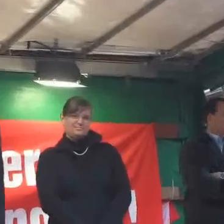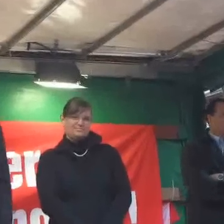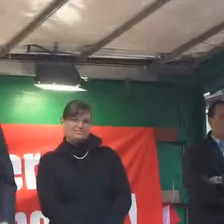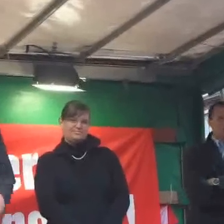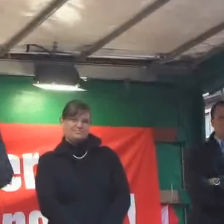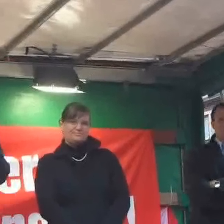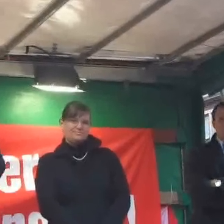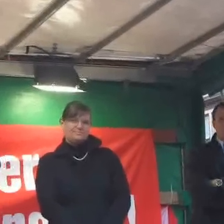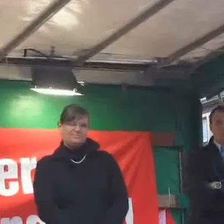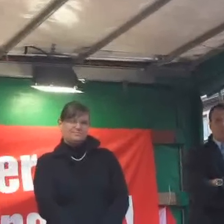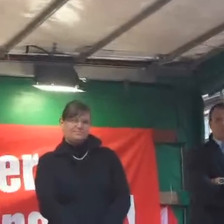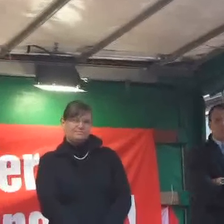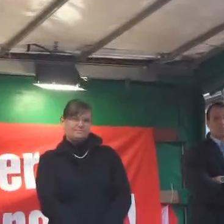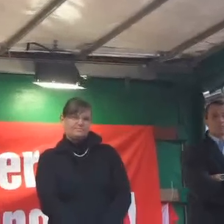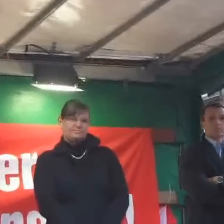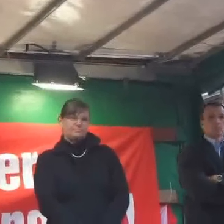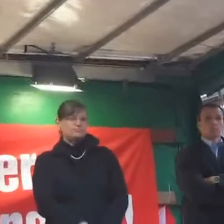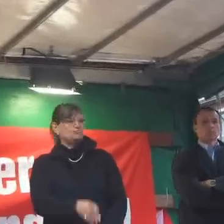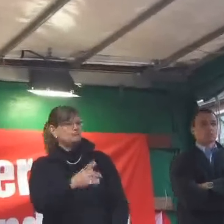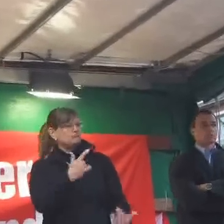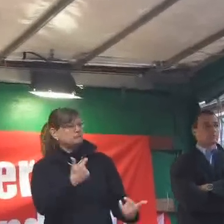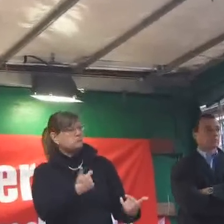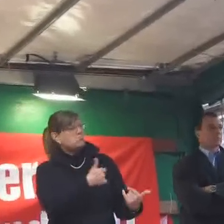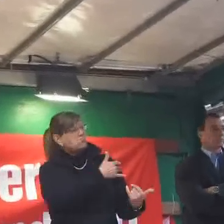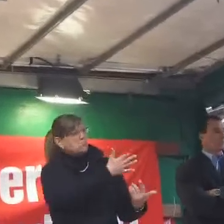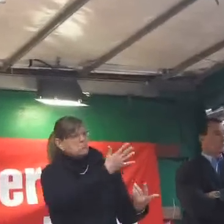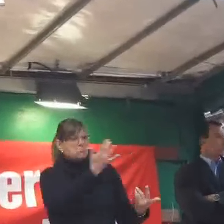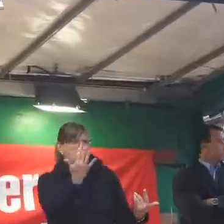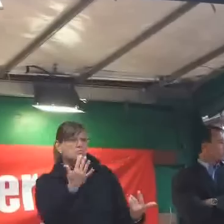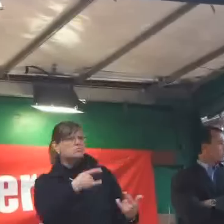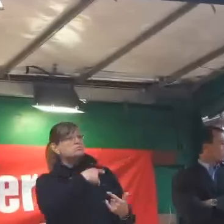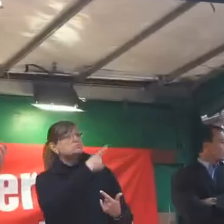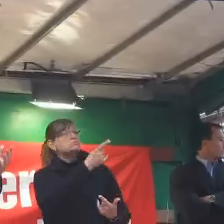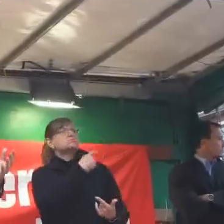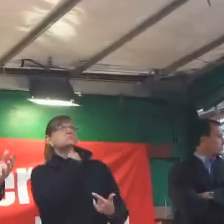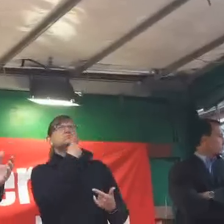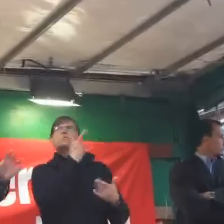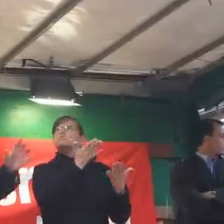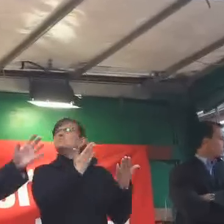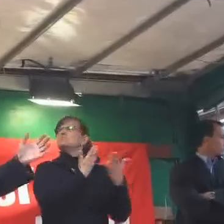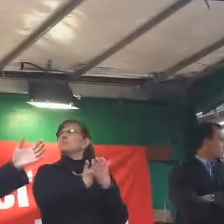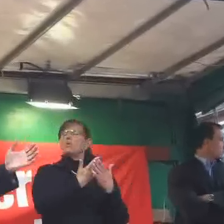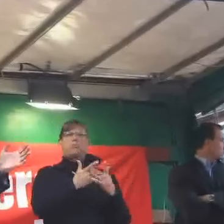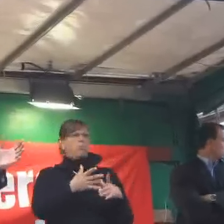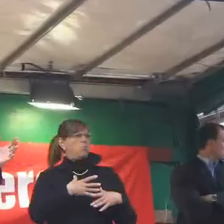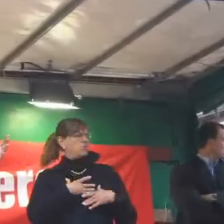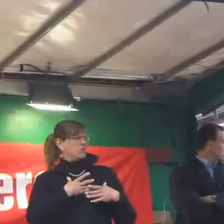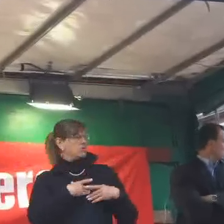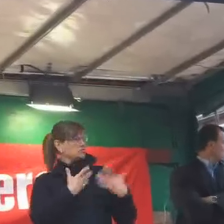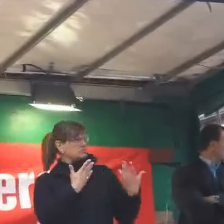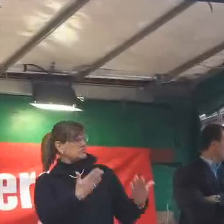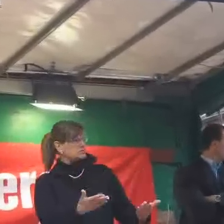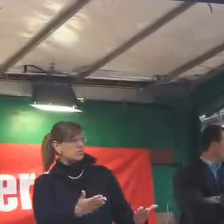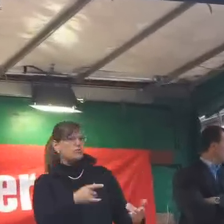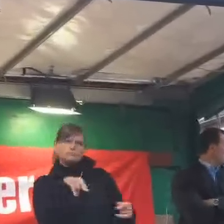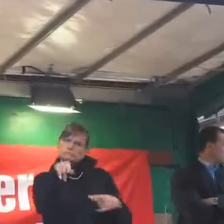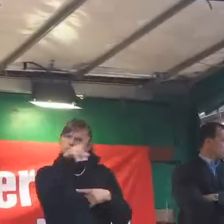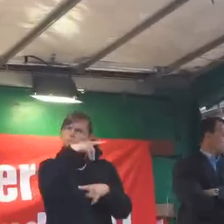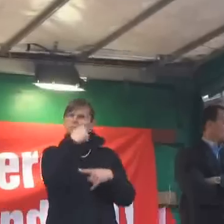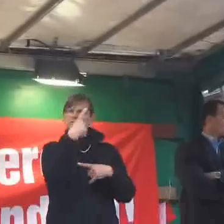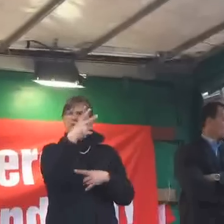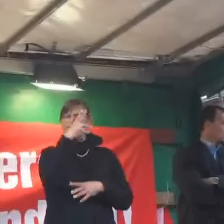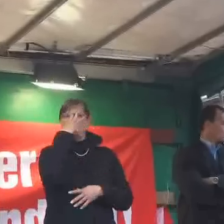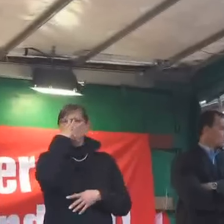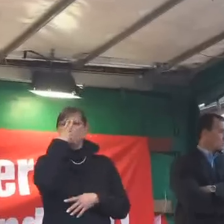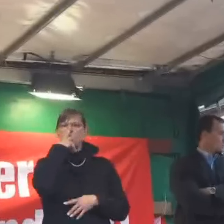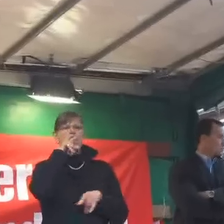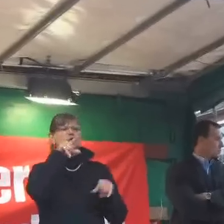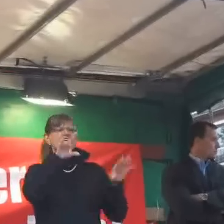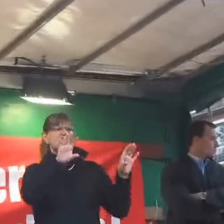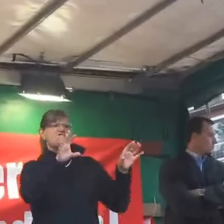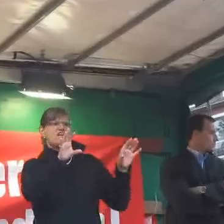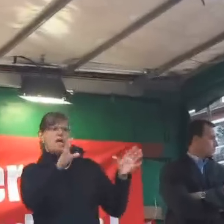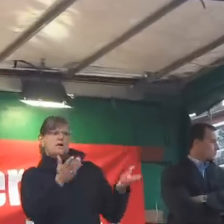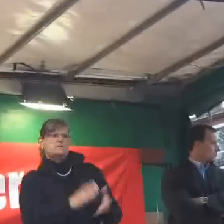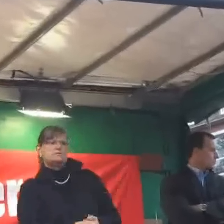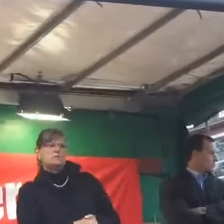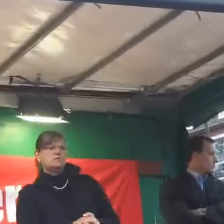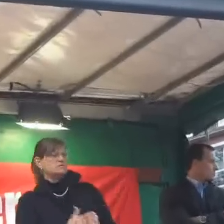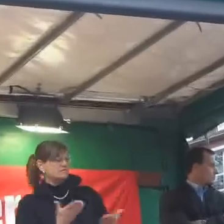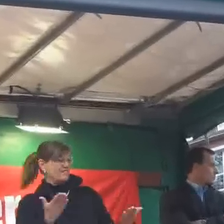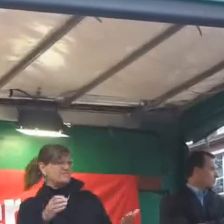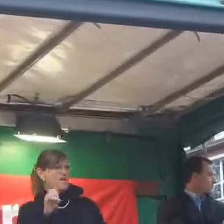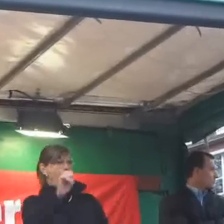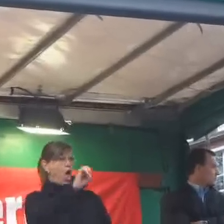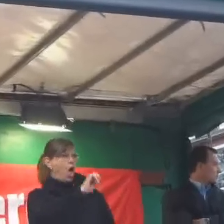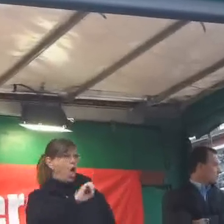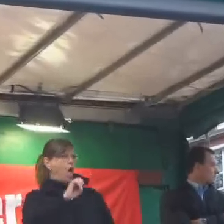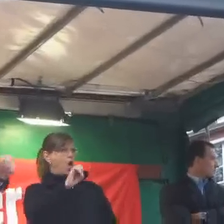Wenn die eine oder andere von Ihnen überrascht ist über diese Analyse, dann braucht er ja nur sich umzuschauen oder ins Fernsehen zu schauen, was in Europa